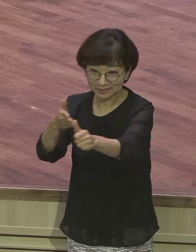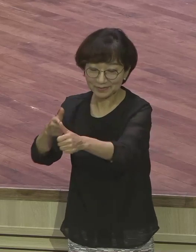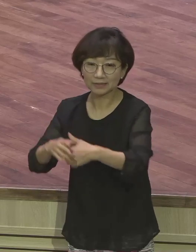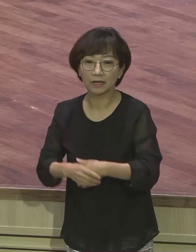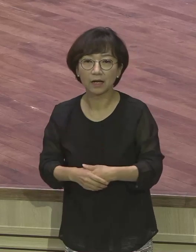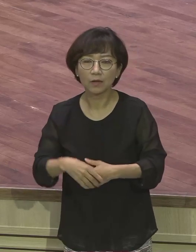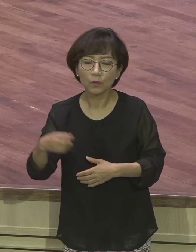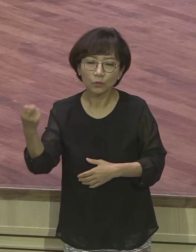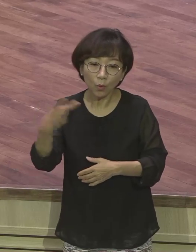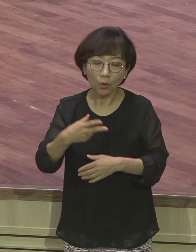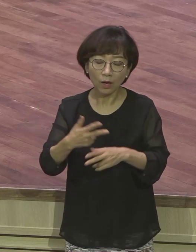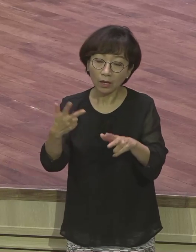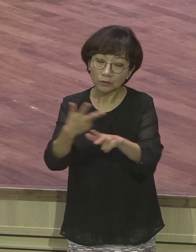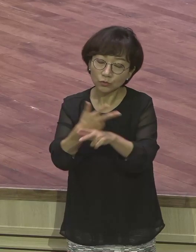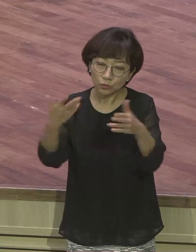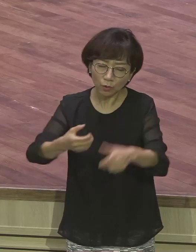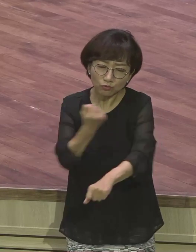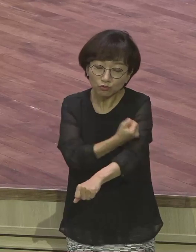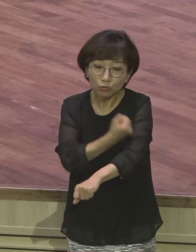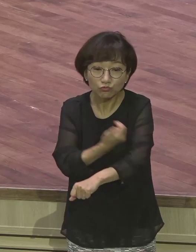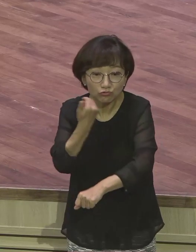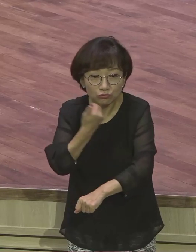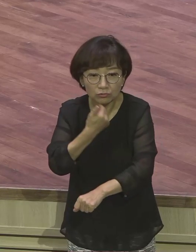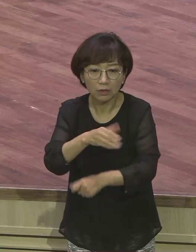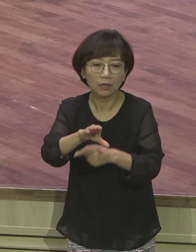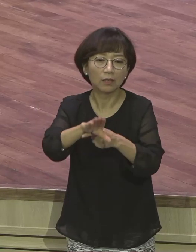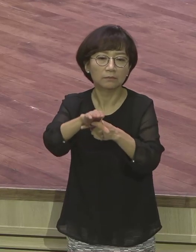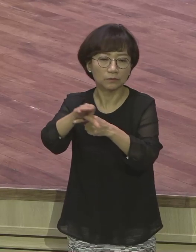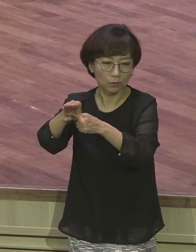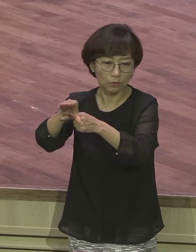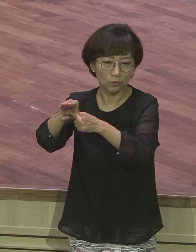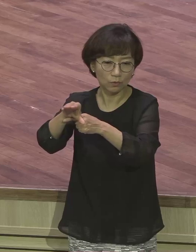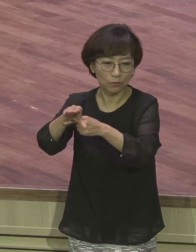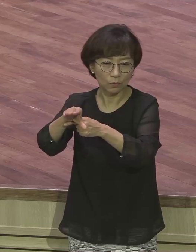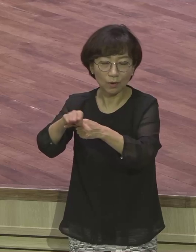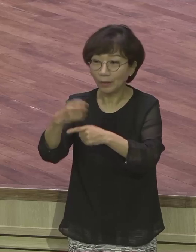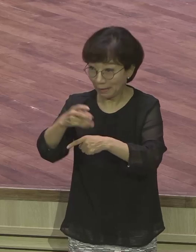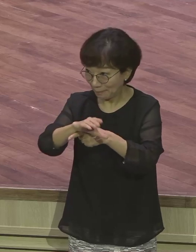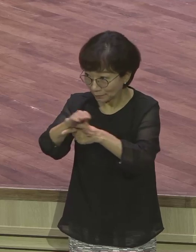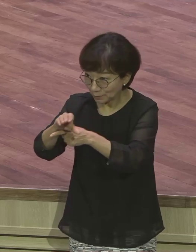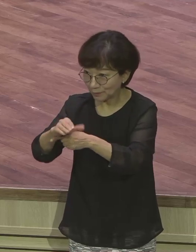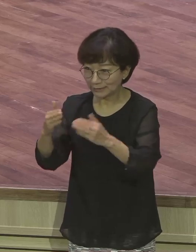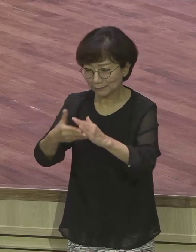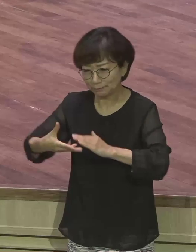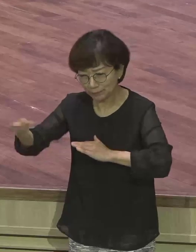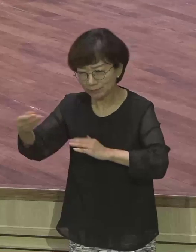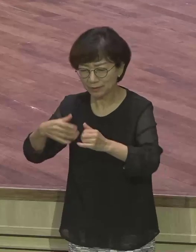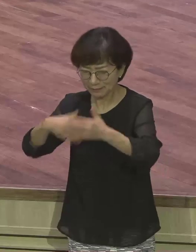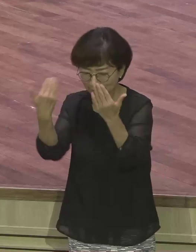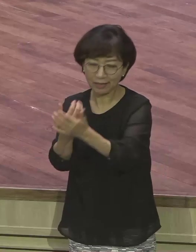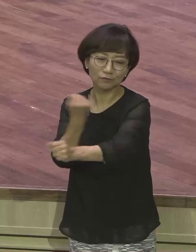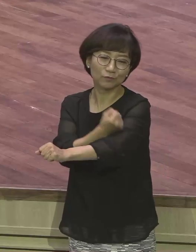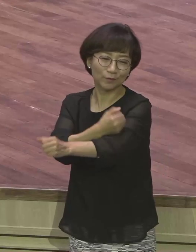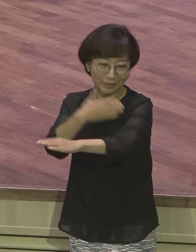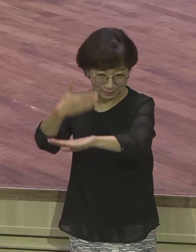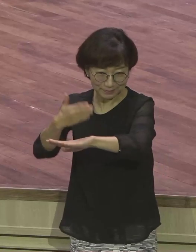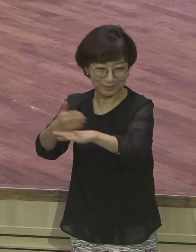수고 많으셨어요. 홈스테인 가정들 방송에 수고하신 분들 박수 올리기 감사합시다. 감사합니다. 너무너무